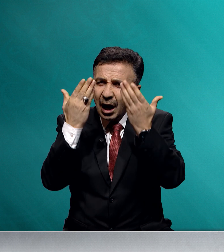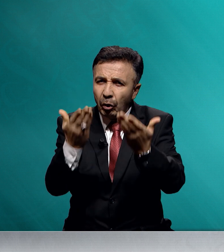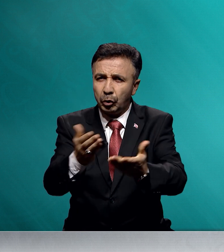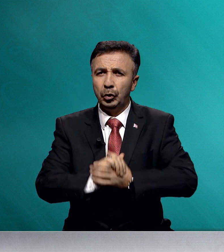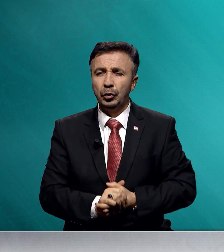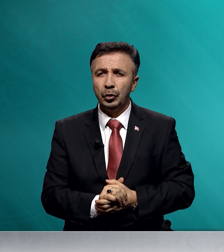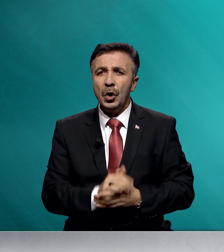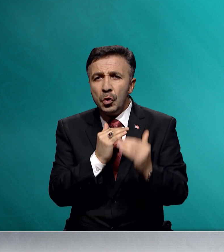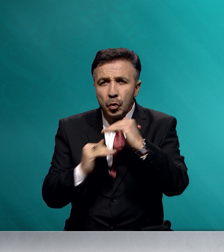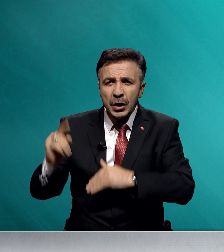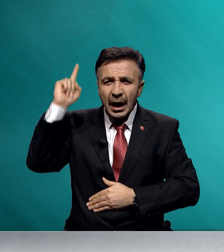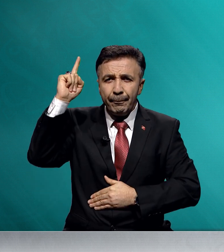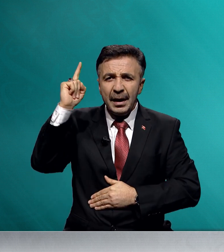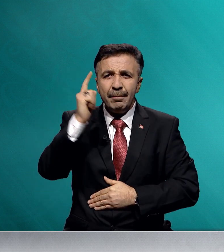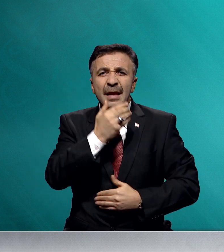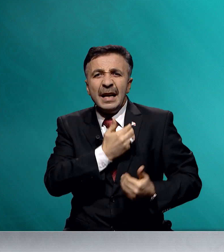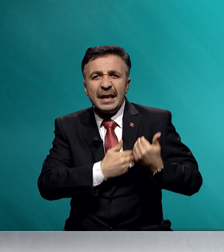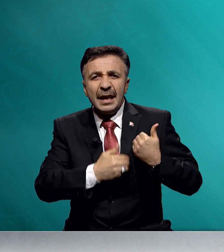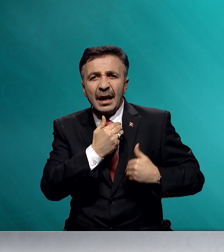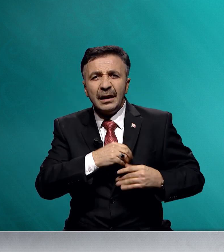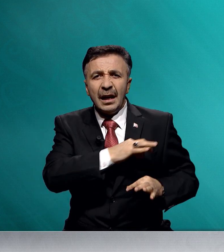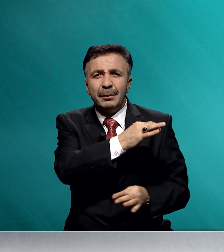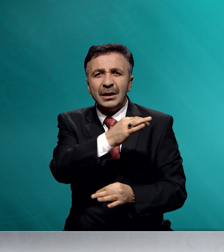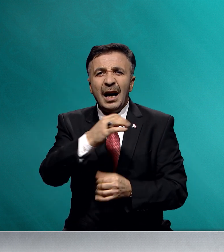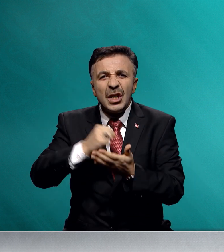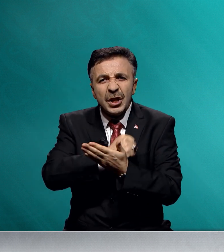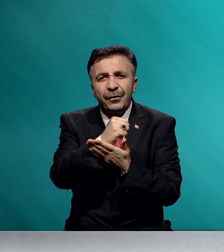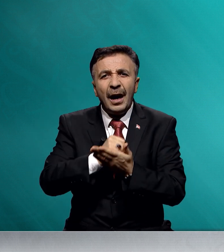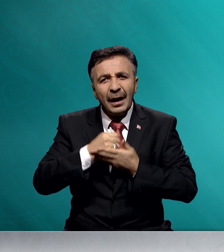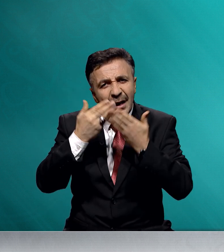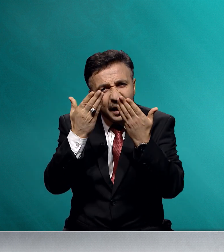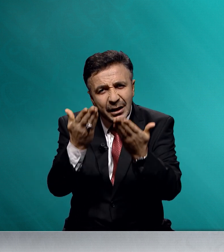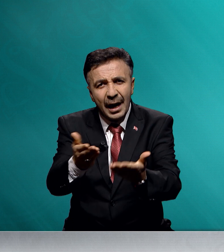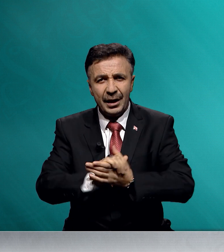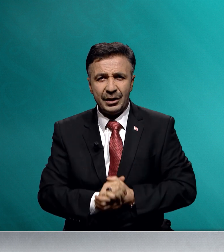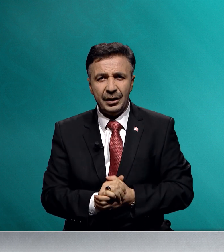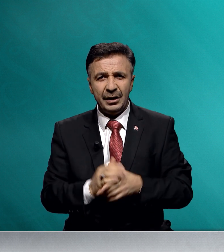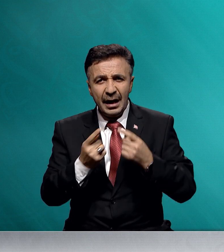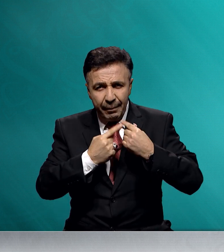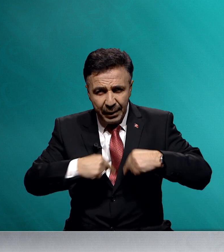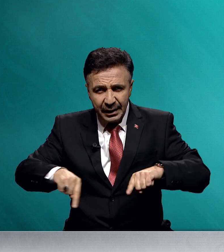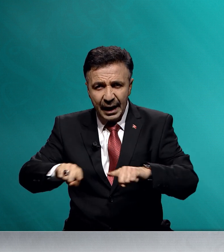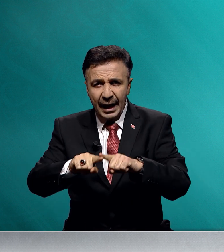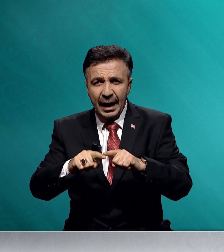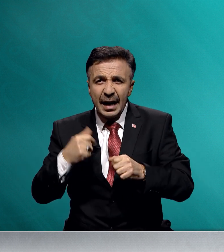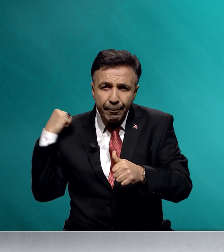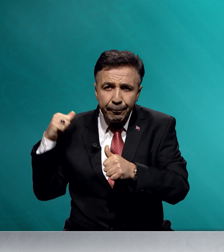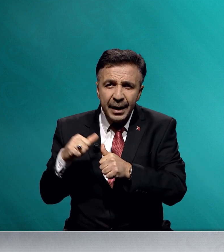olsun. Yüce Rabbim yararlarımıza şifalar ihsan etsin. Bizlere bir